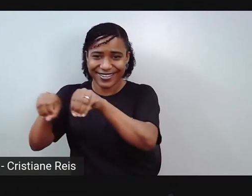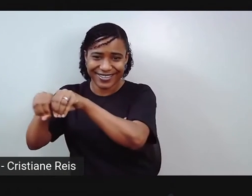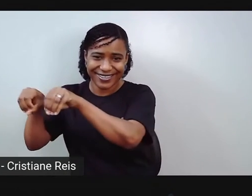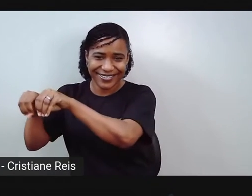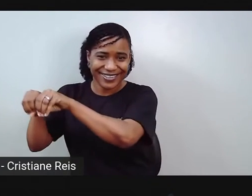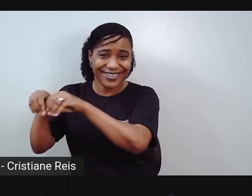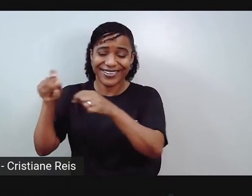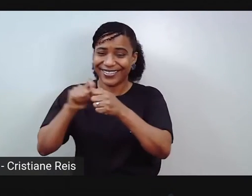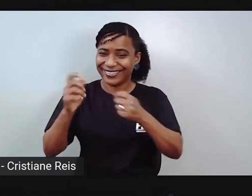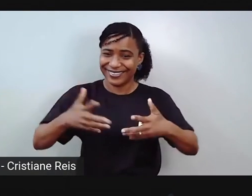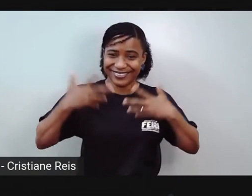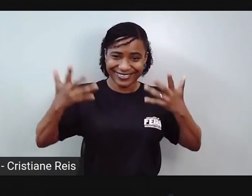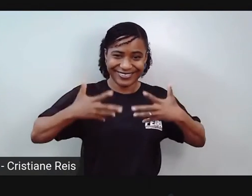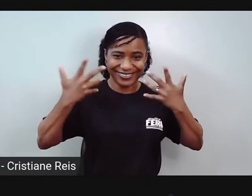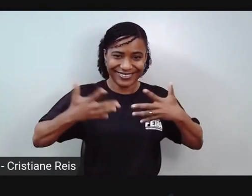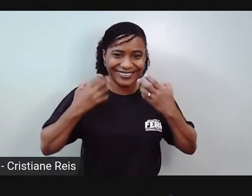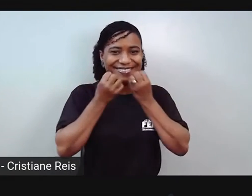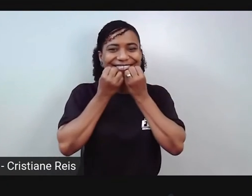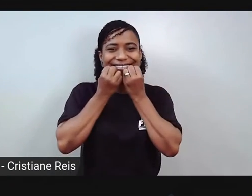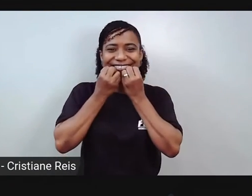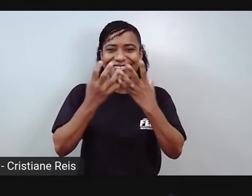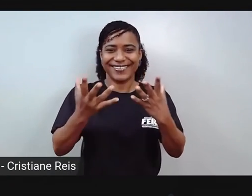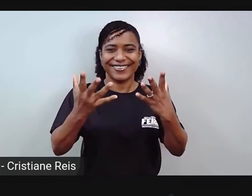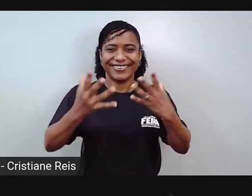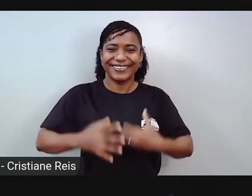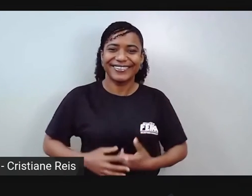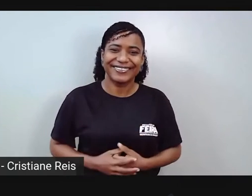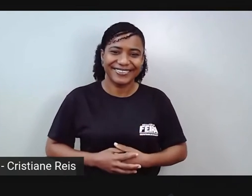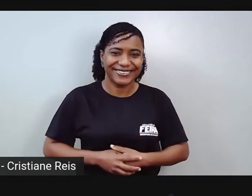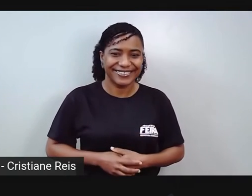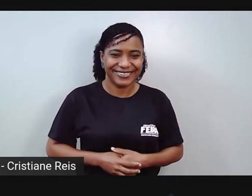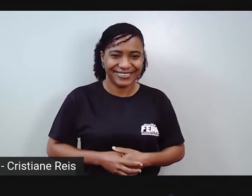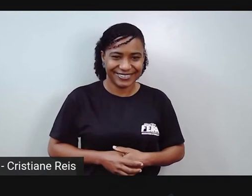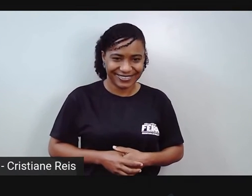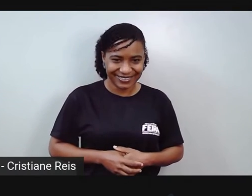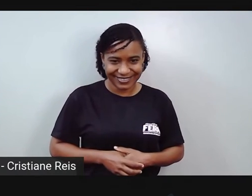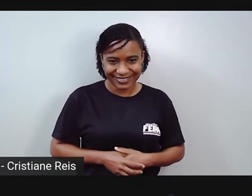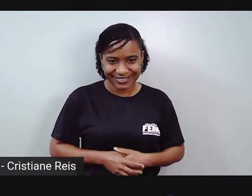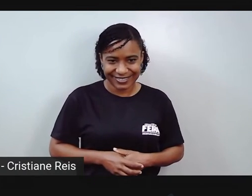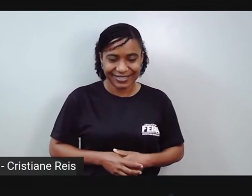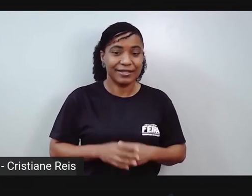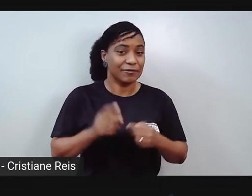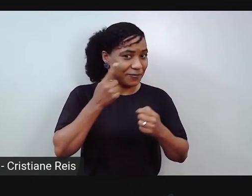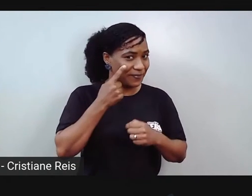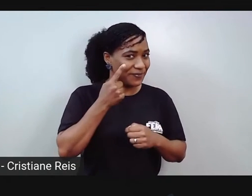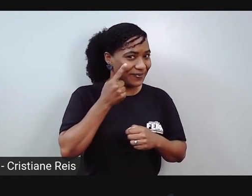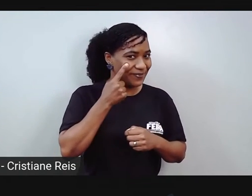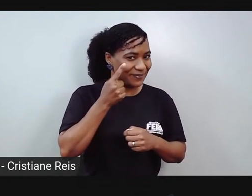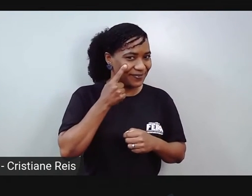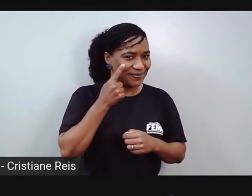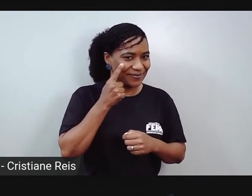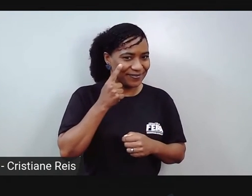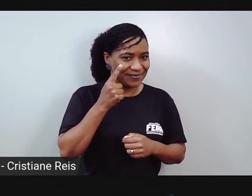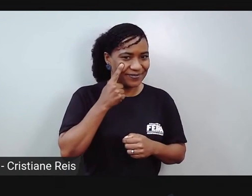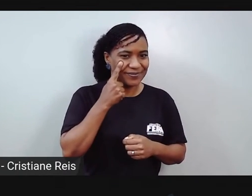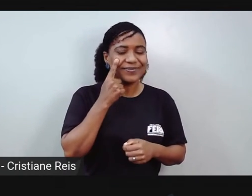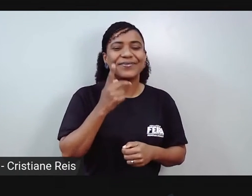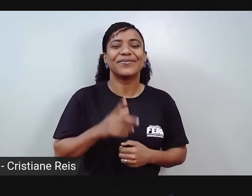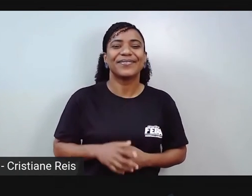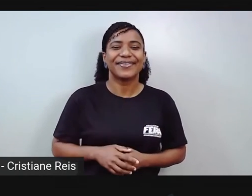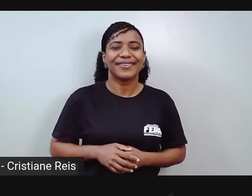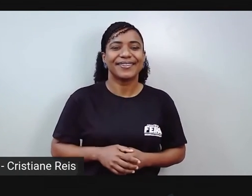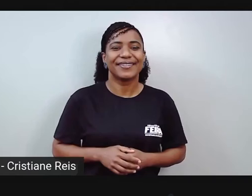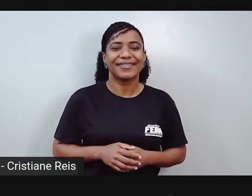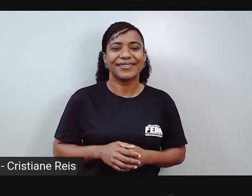a brincadeira. Isso mesmo. mesmo. Então, vamos para a nossa oficina. A Proelisa já explicou que vamos